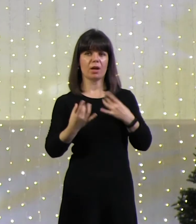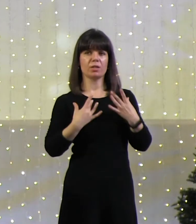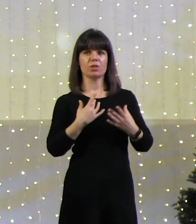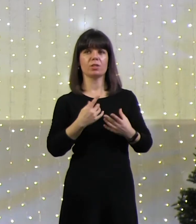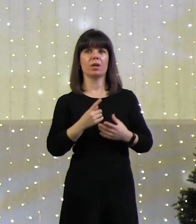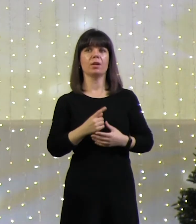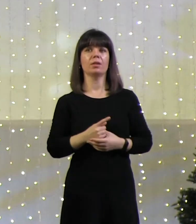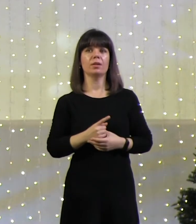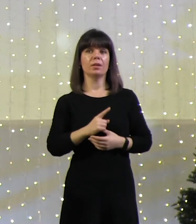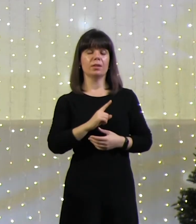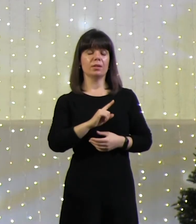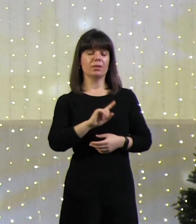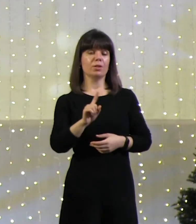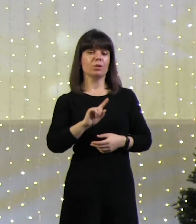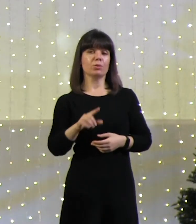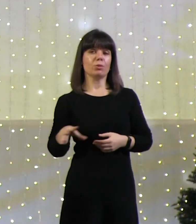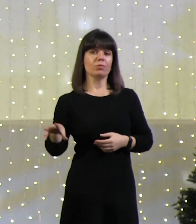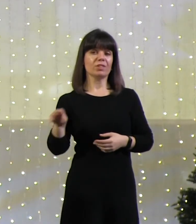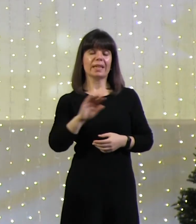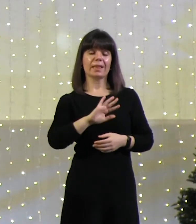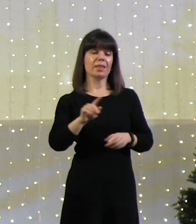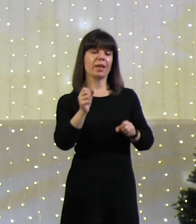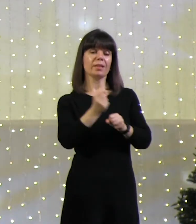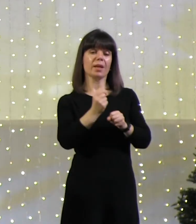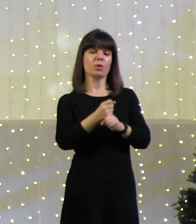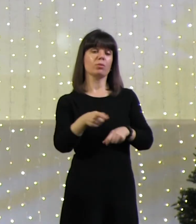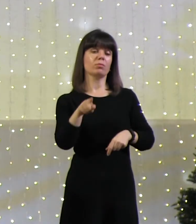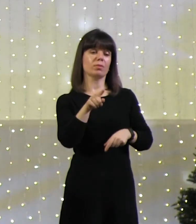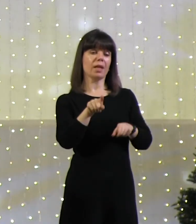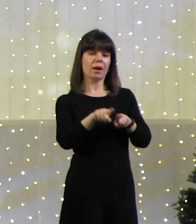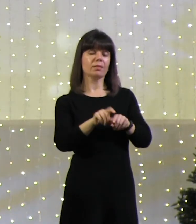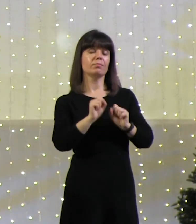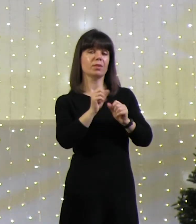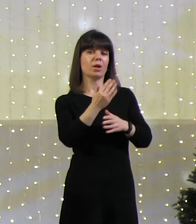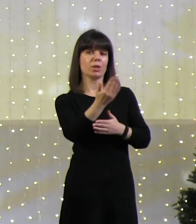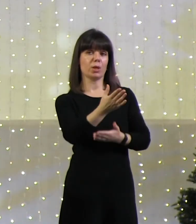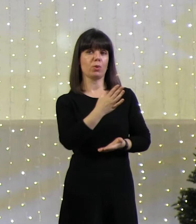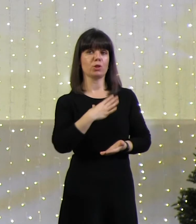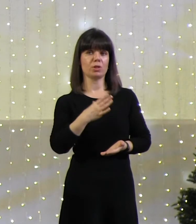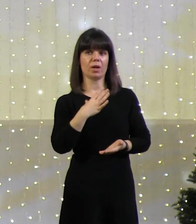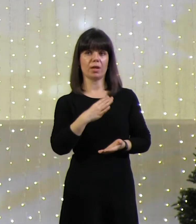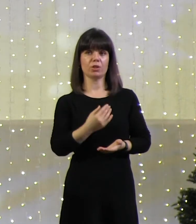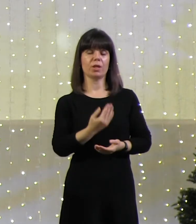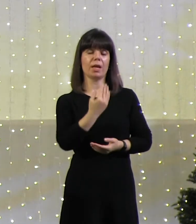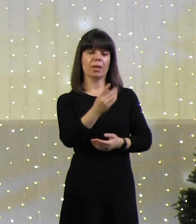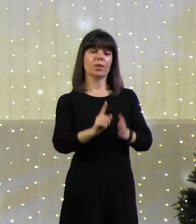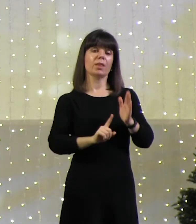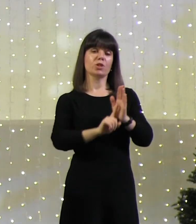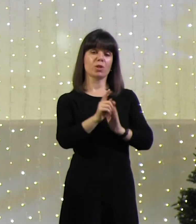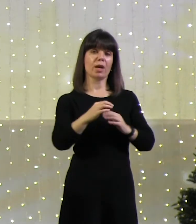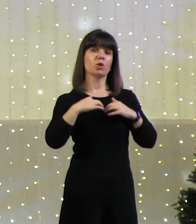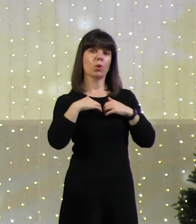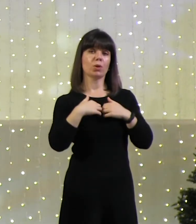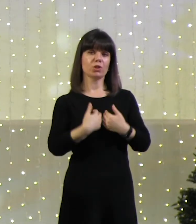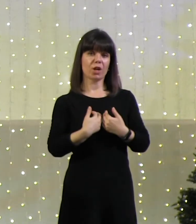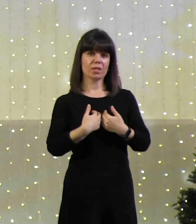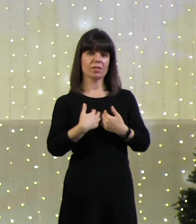того, что не происходит так, как ты хочешь, как ты говорил, как ты ожидаешь. Ты начинаешь огорчаться,